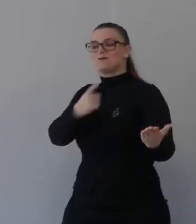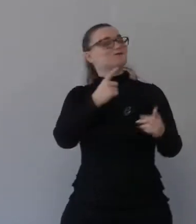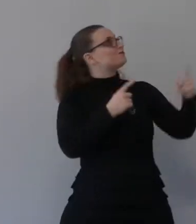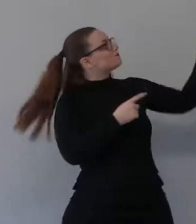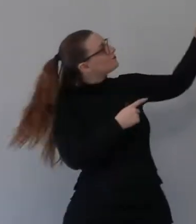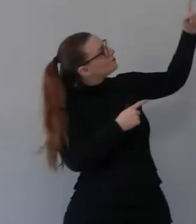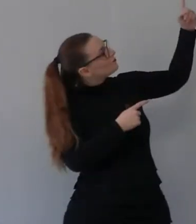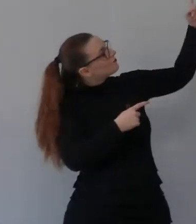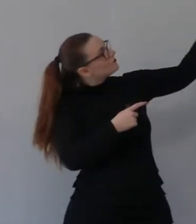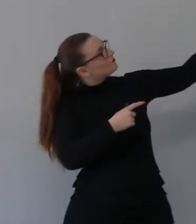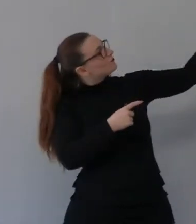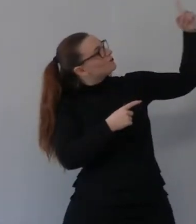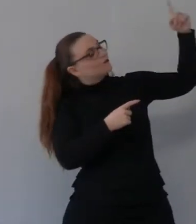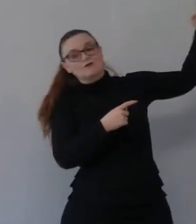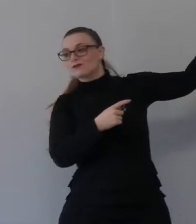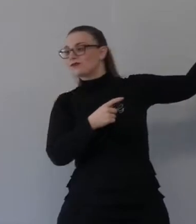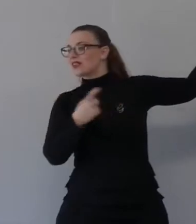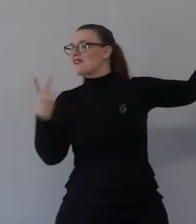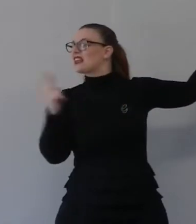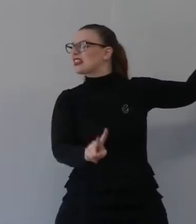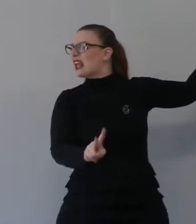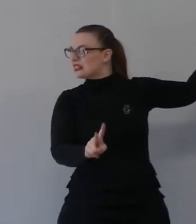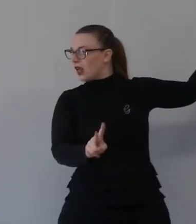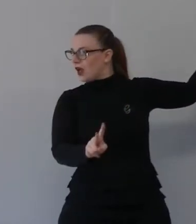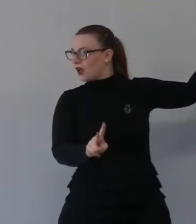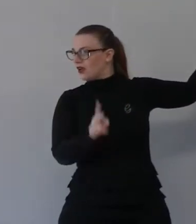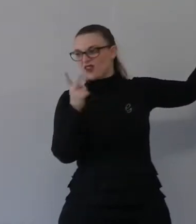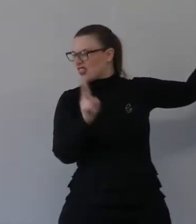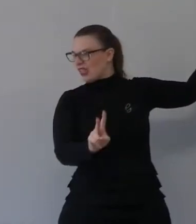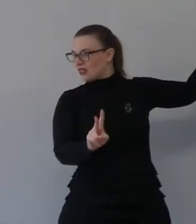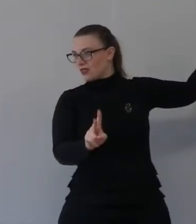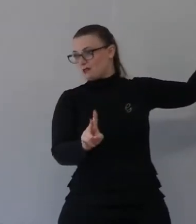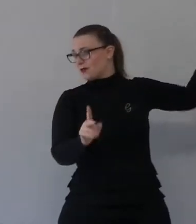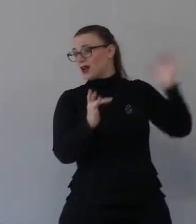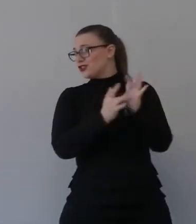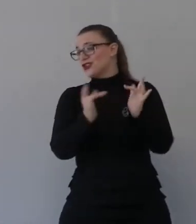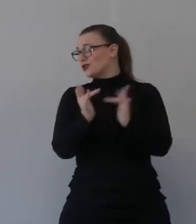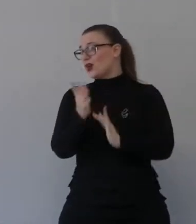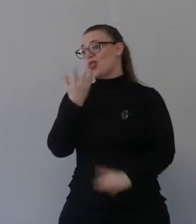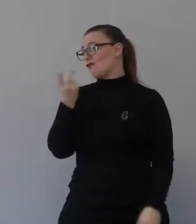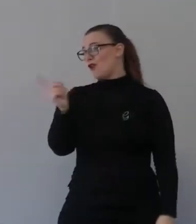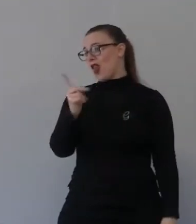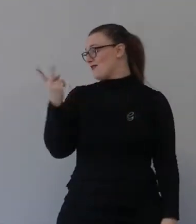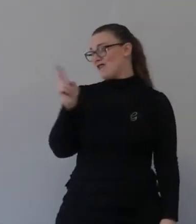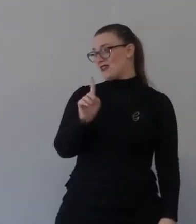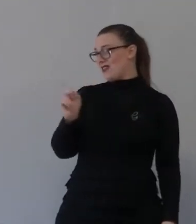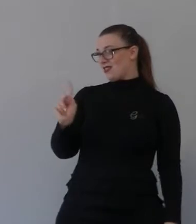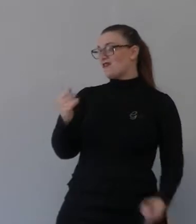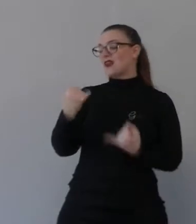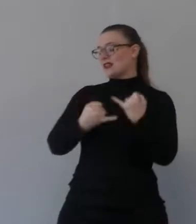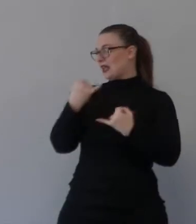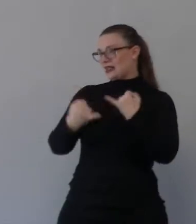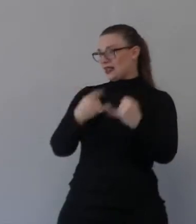Gesù non è venuto per chiedere vendetta, ma per accettare e per portare la pace. Si è fermato